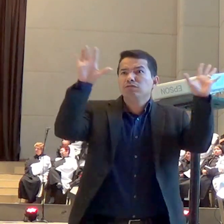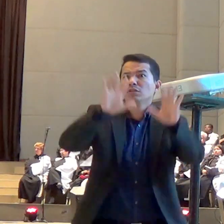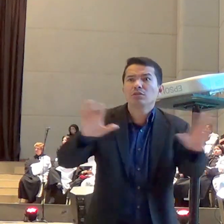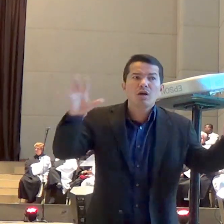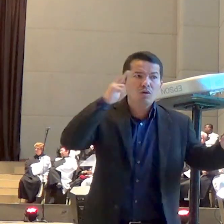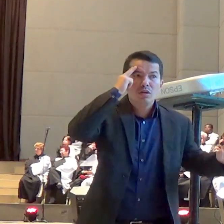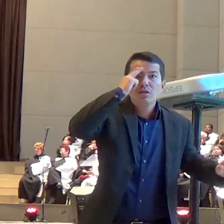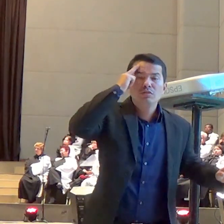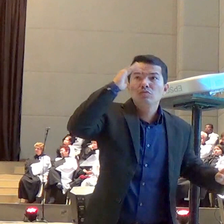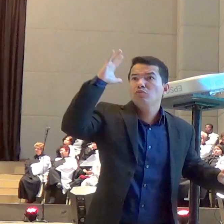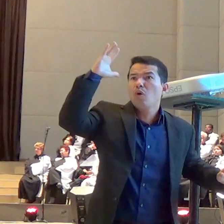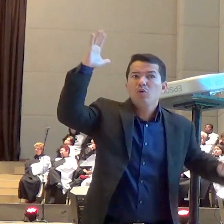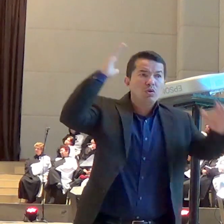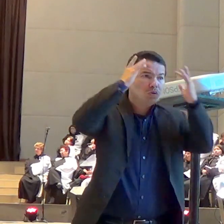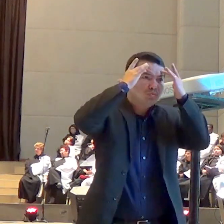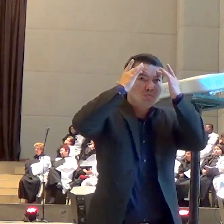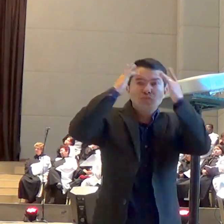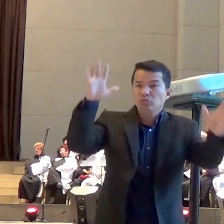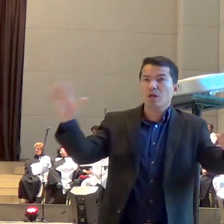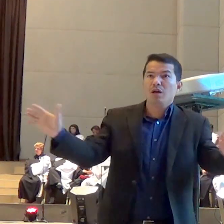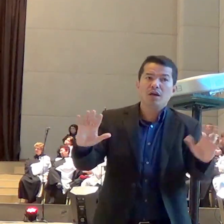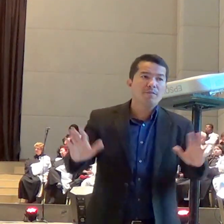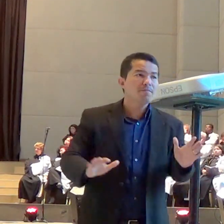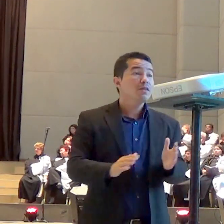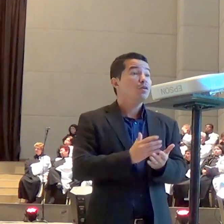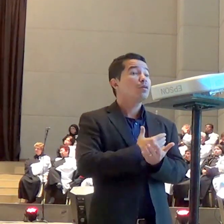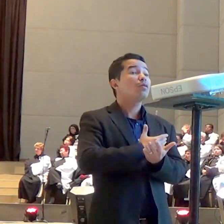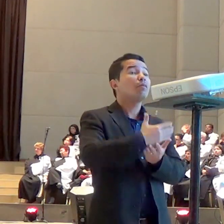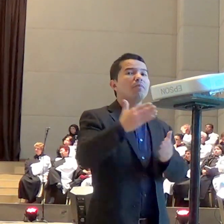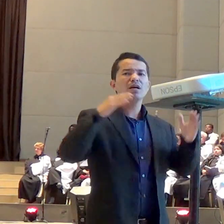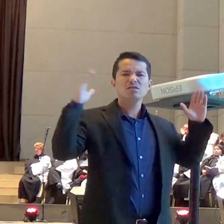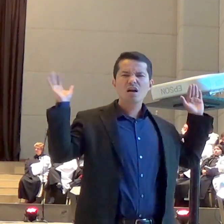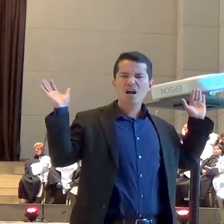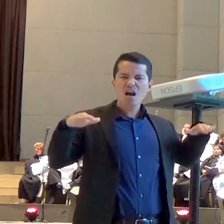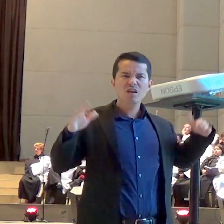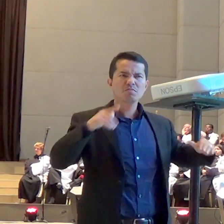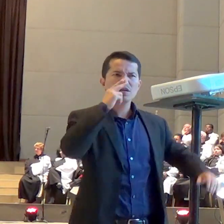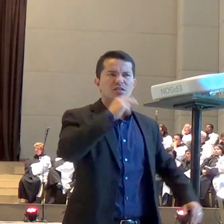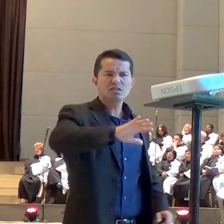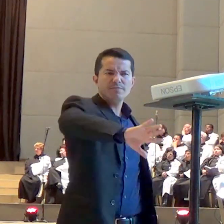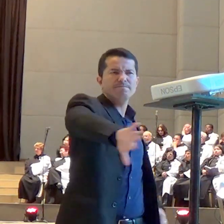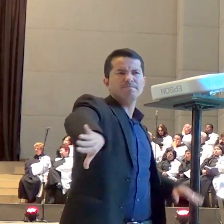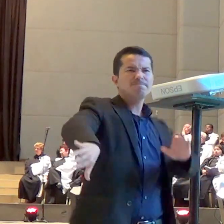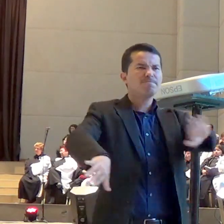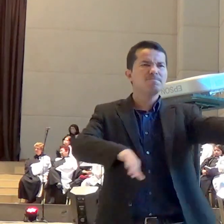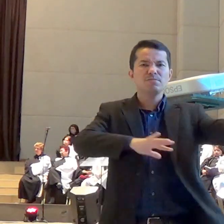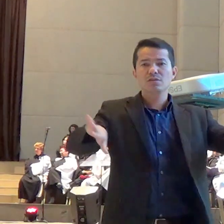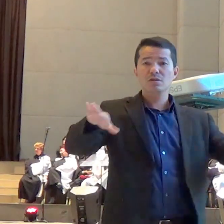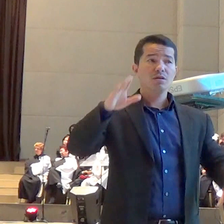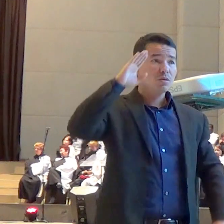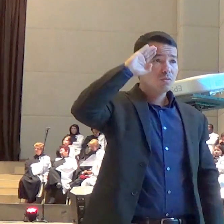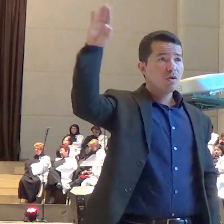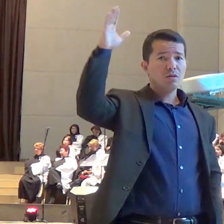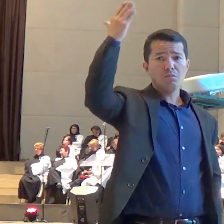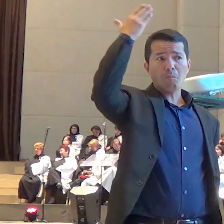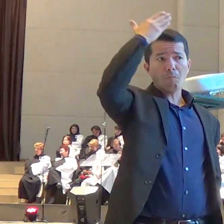então vai esse anjo vai passando pelos guardas os guardas não vêm ele